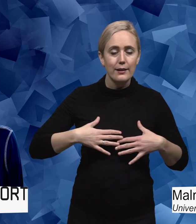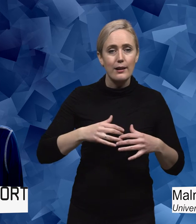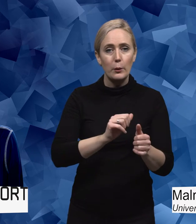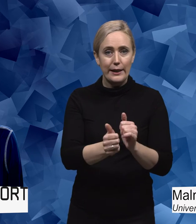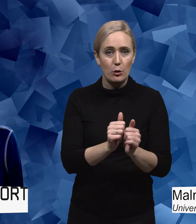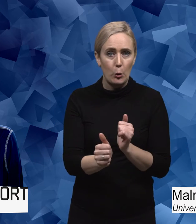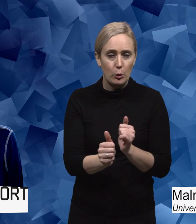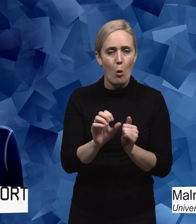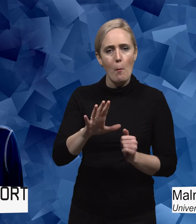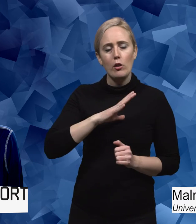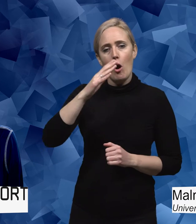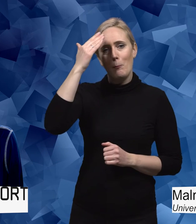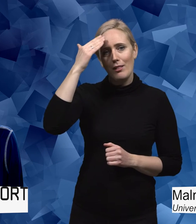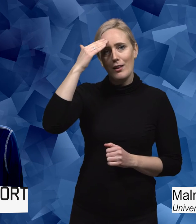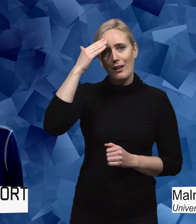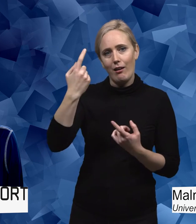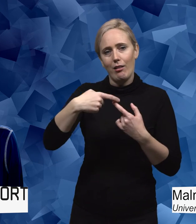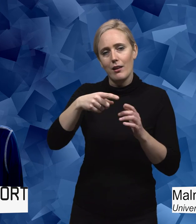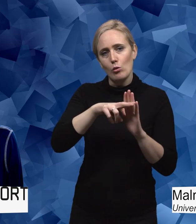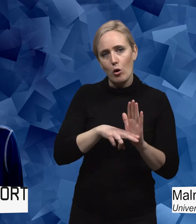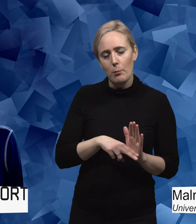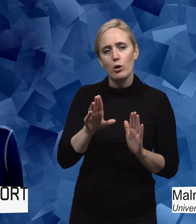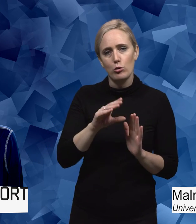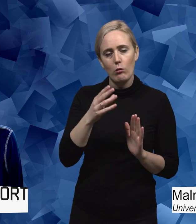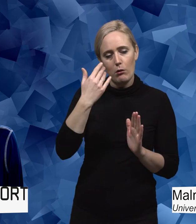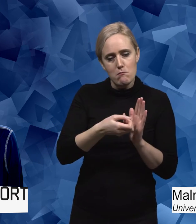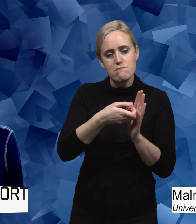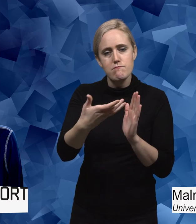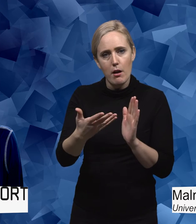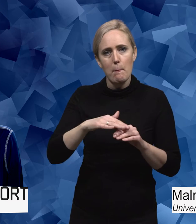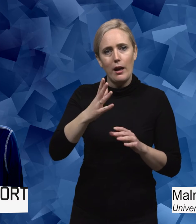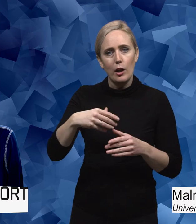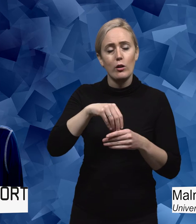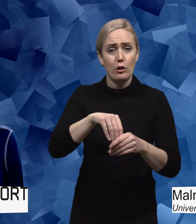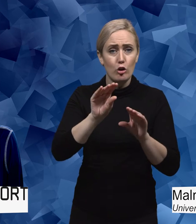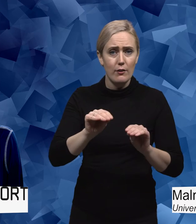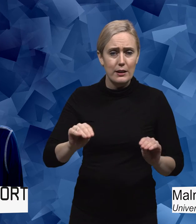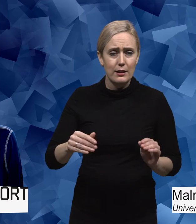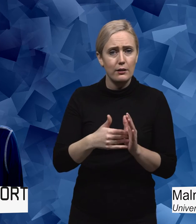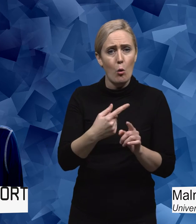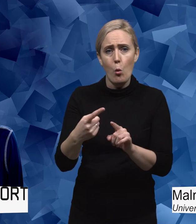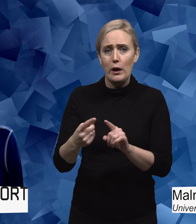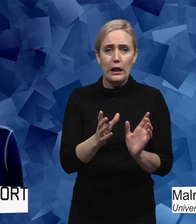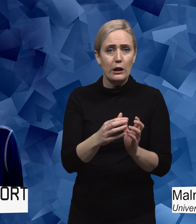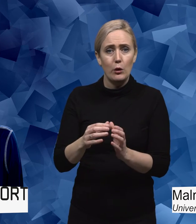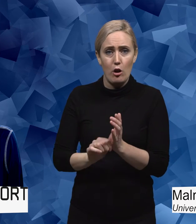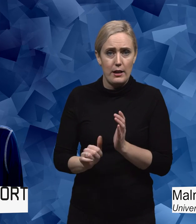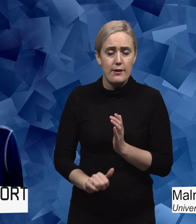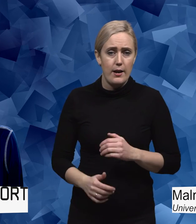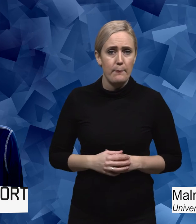medvetenhet om de här normerna skulle kunna leda till en inkluderande undervisning för väldigt många olika kategorier och elever. Igår spelade